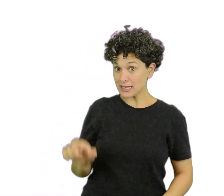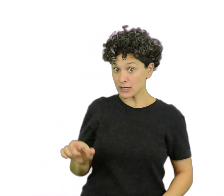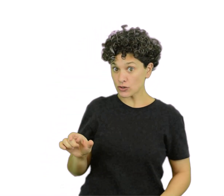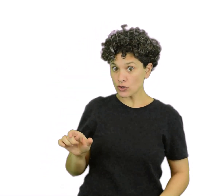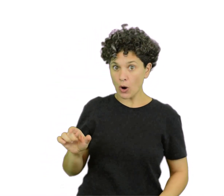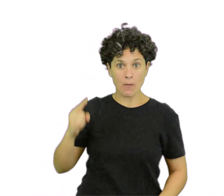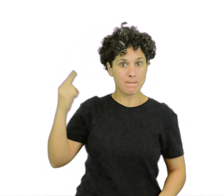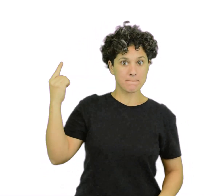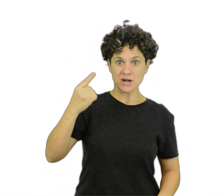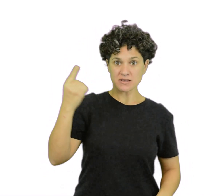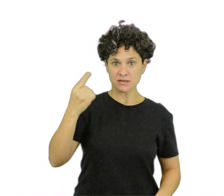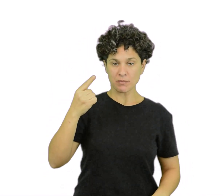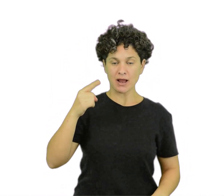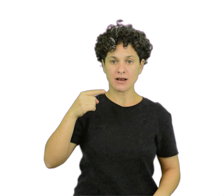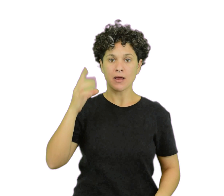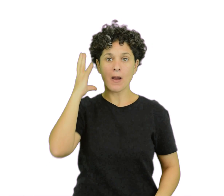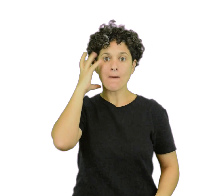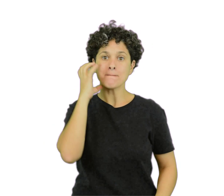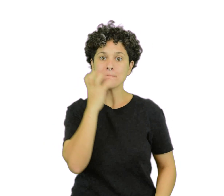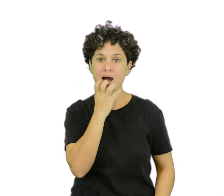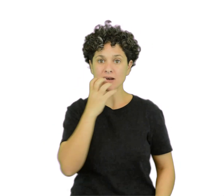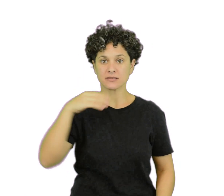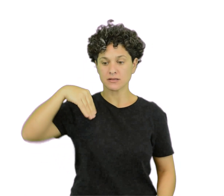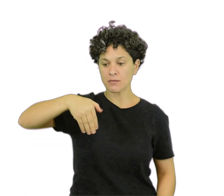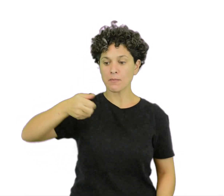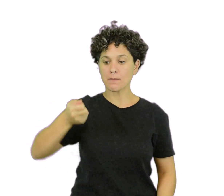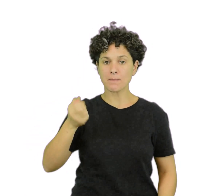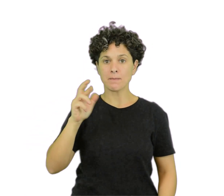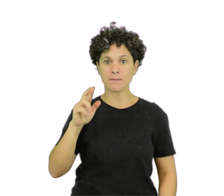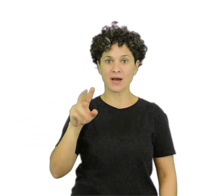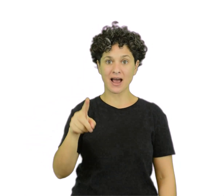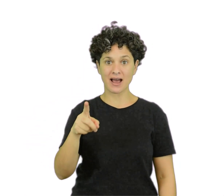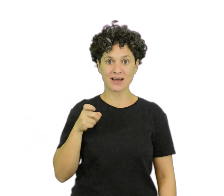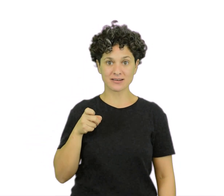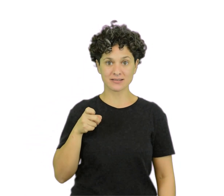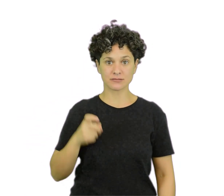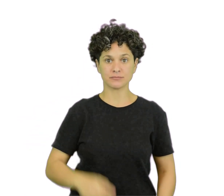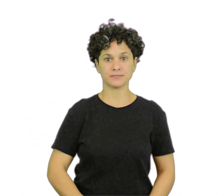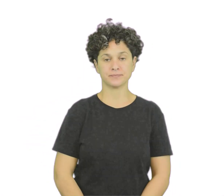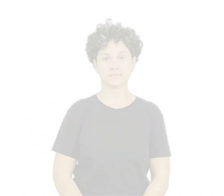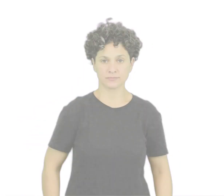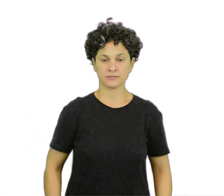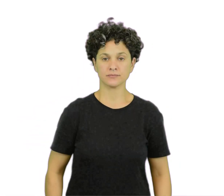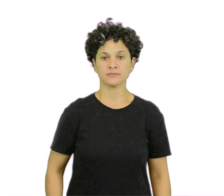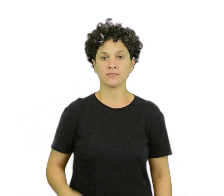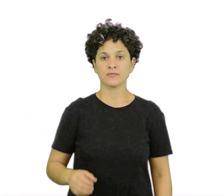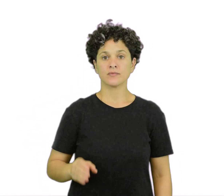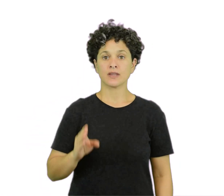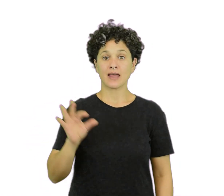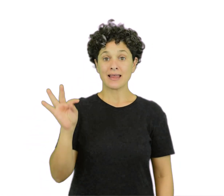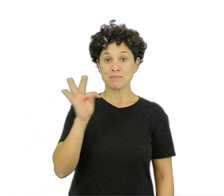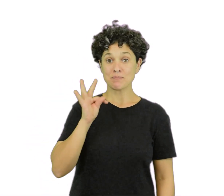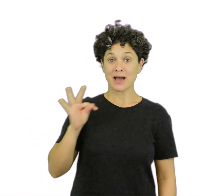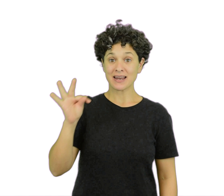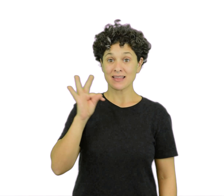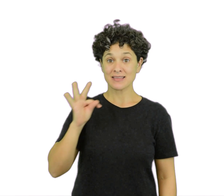El principal representante de este paradigma es Carlos Marx, paradigma de la acción,